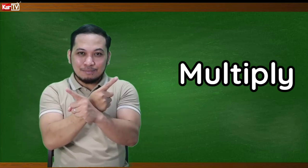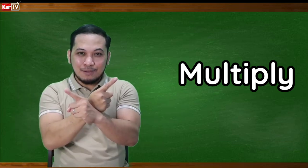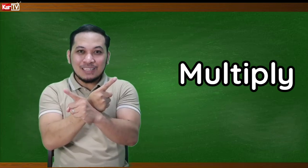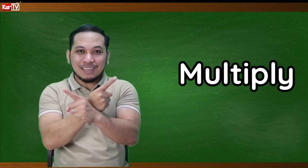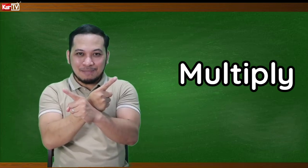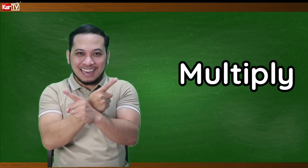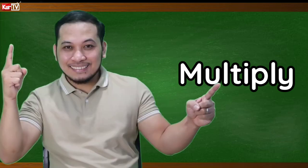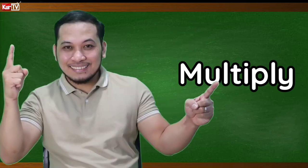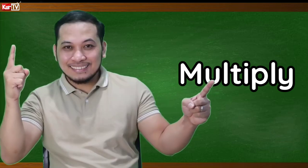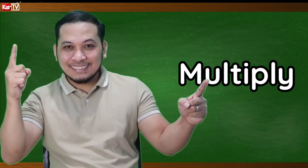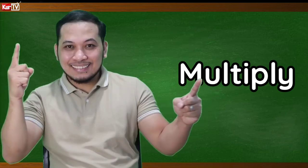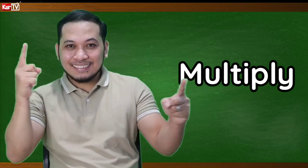Multiply. Multiply.